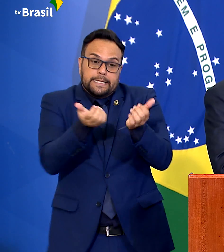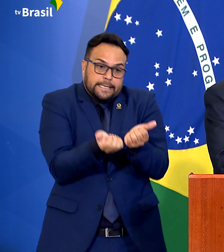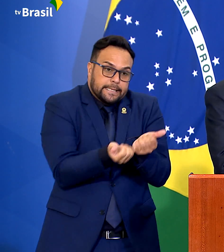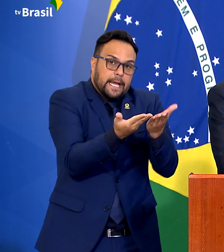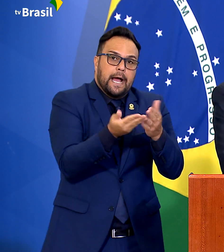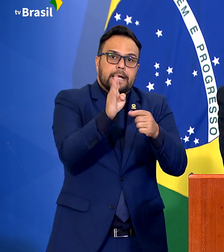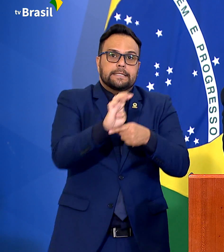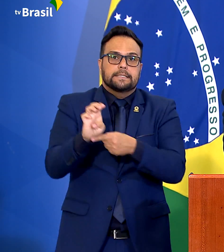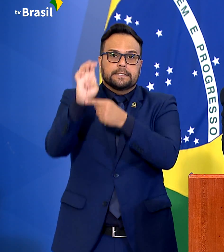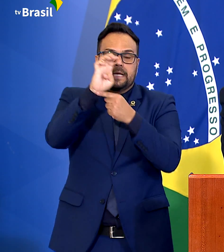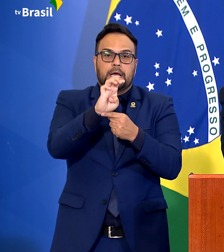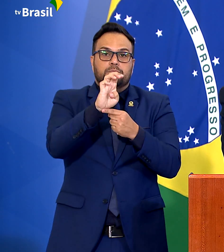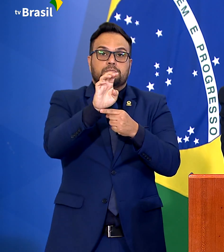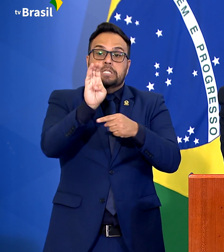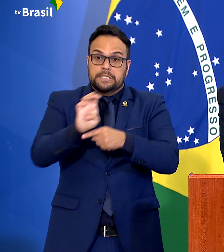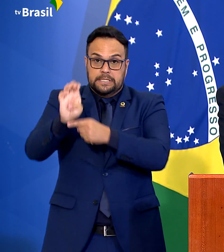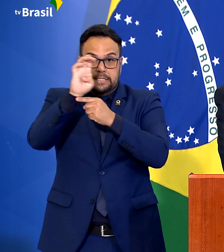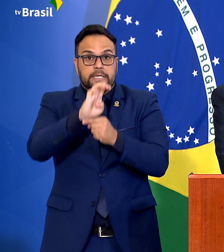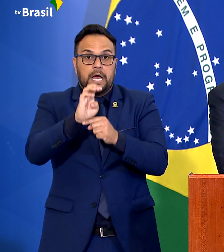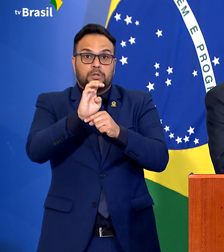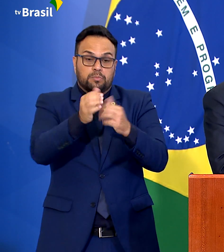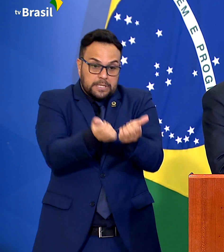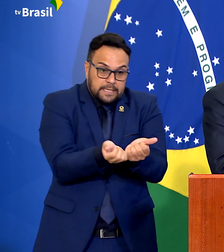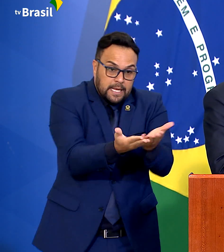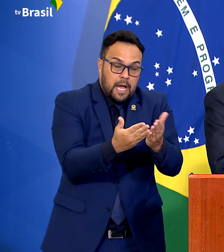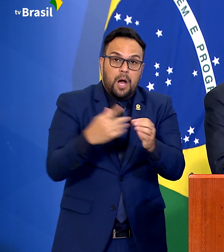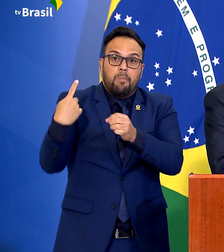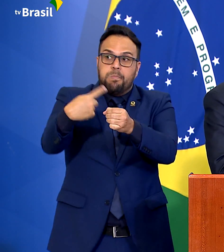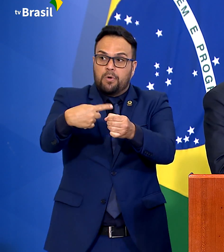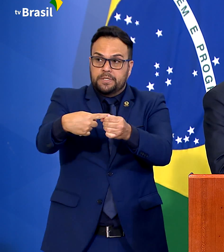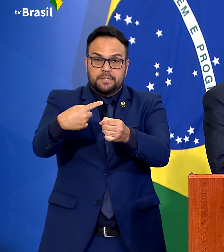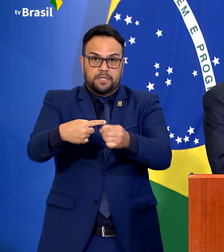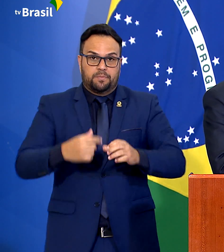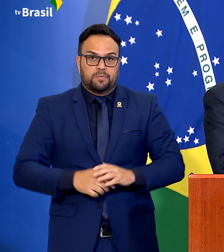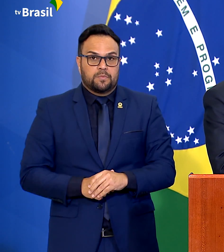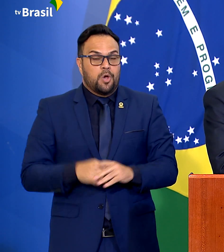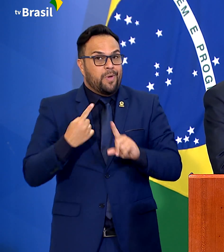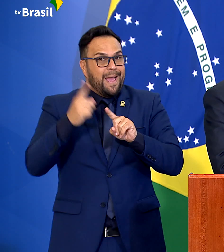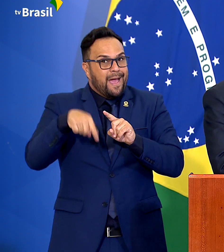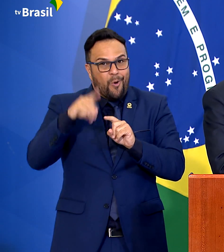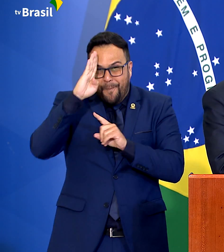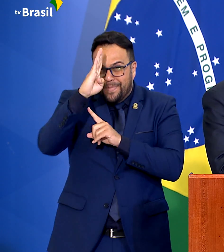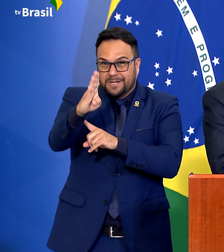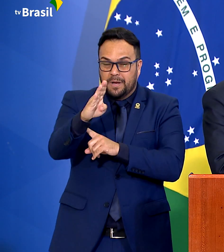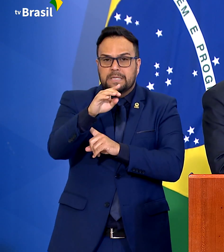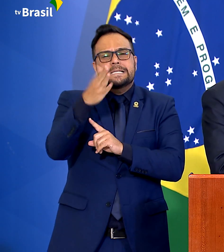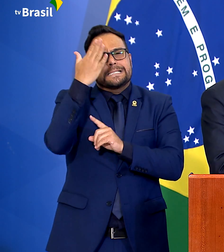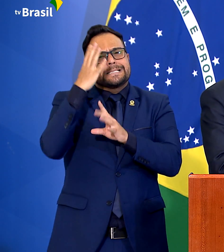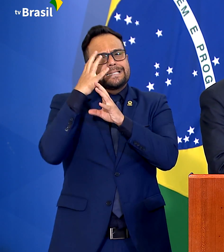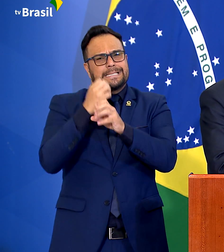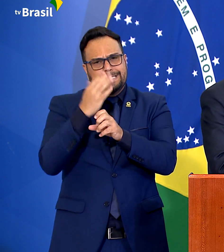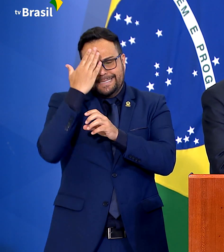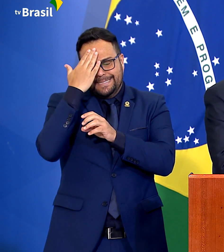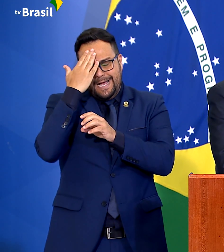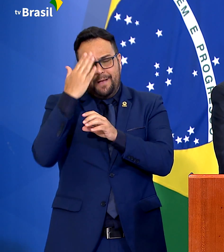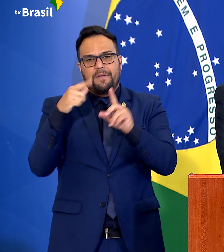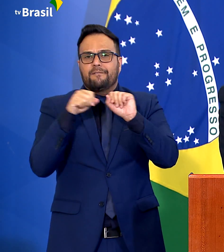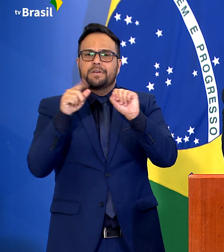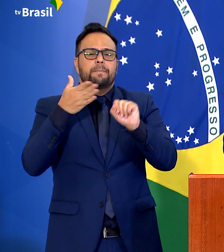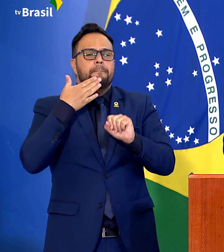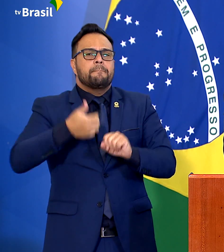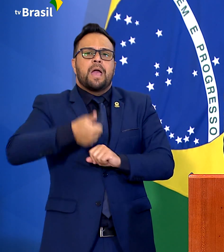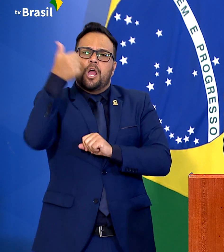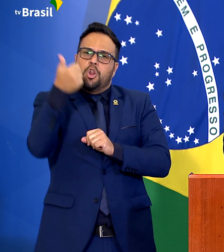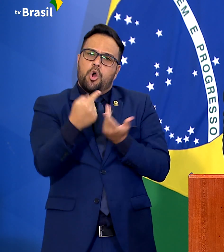vão repassar para municípios, que, na ponta da linha, bem sabe o que fazer melhor para a